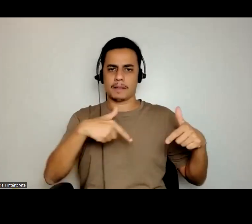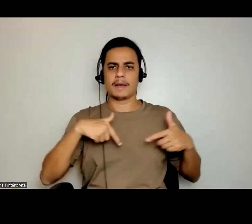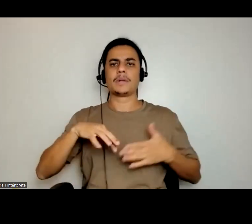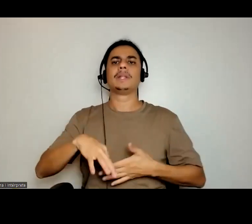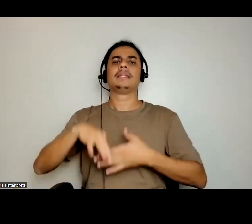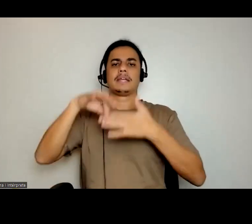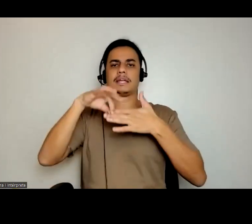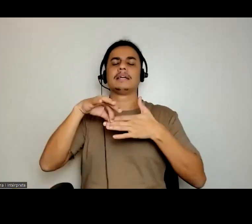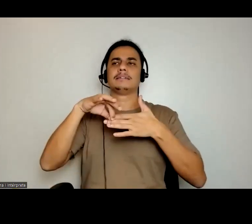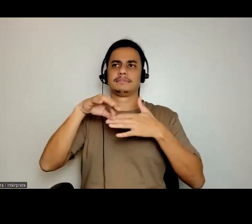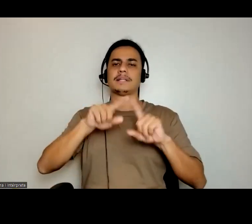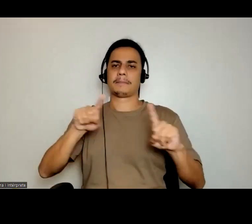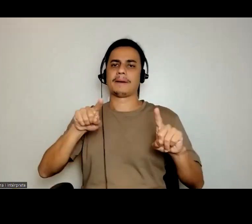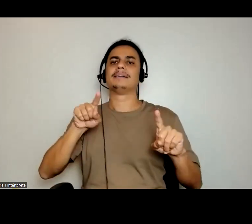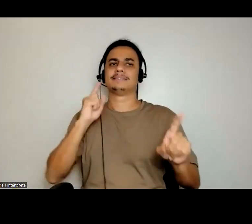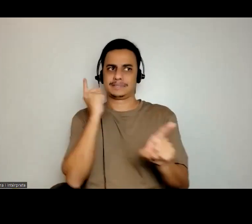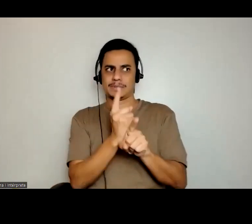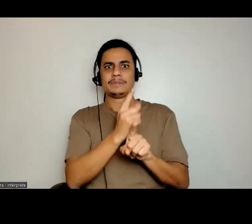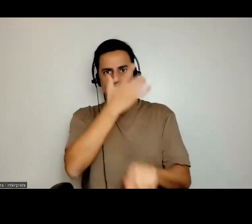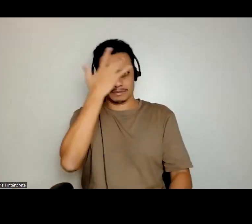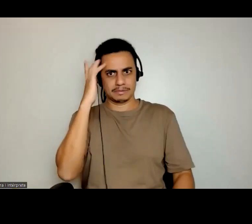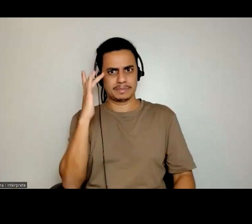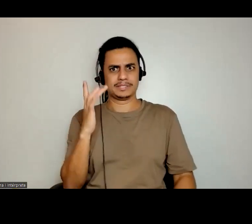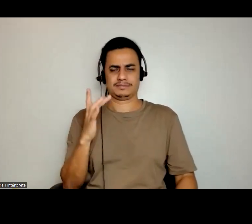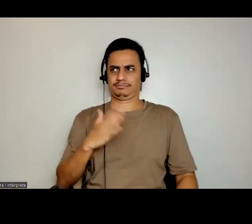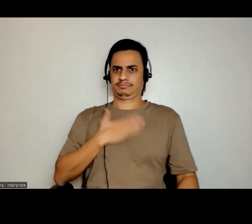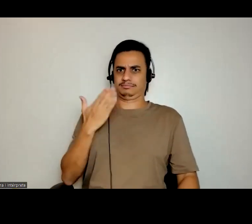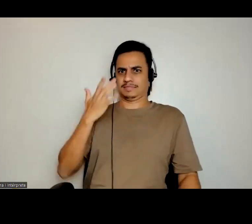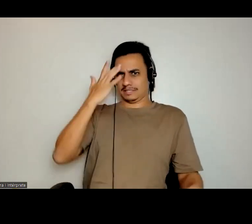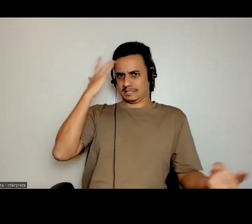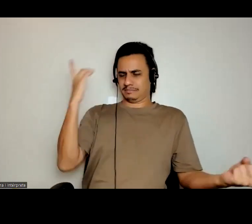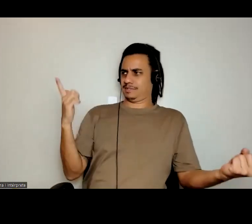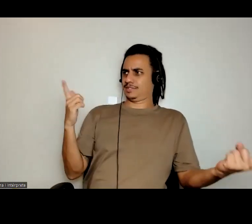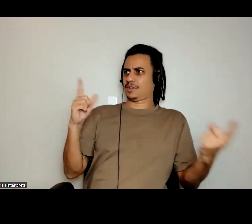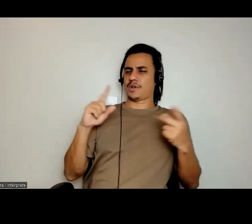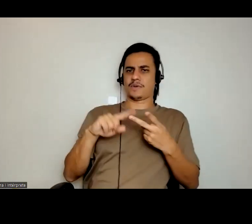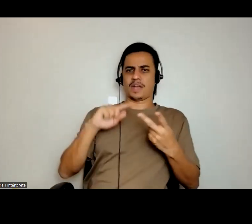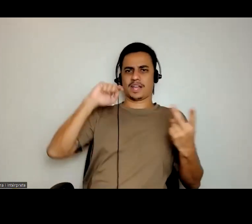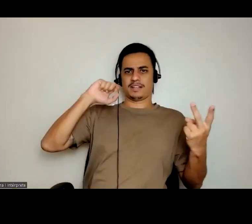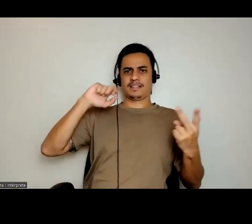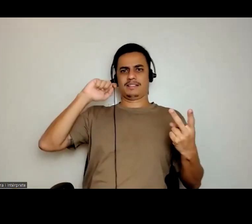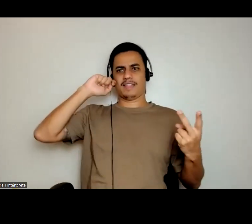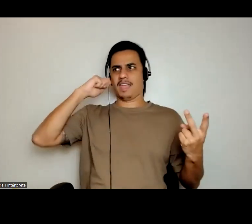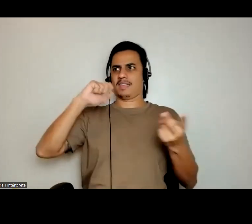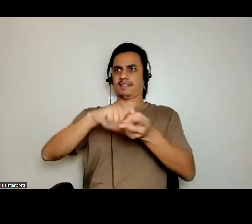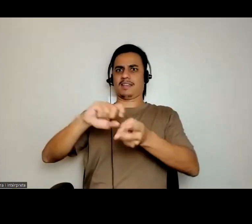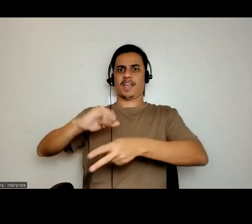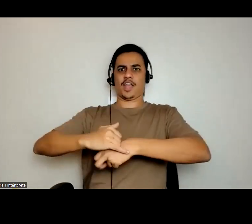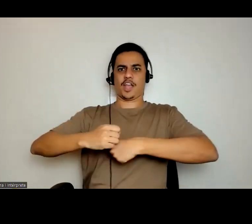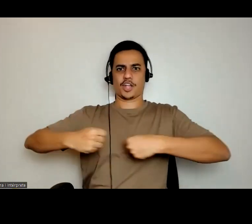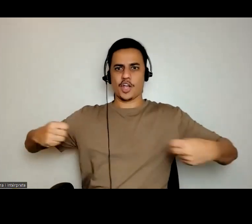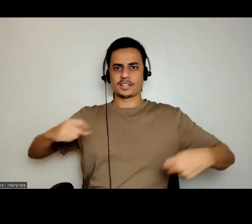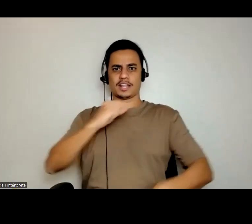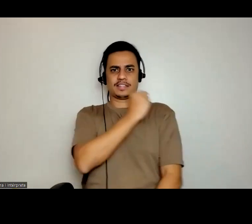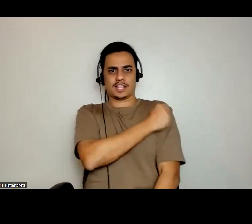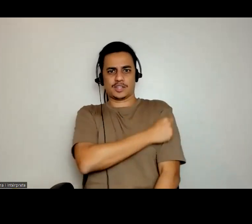ainda hoje me deparo com pessoas surpresas, de uma pessoa preta, gorda e tatuada são a liderança, aí em São Paulo, por exemplo, no